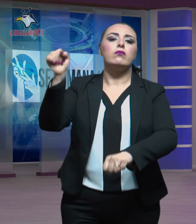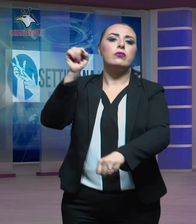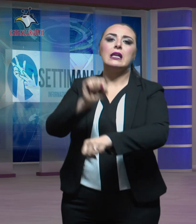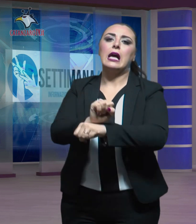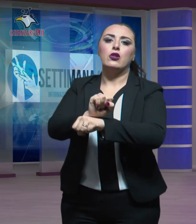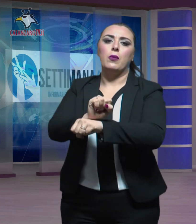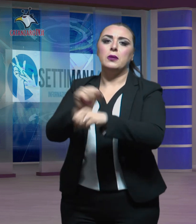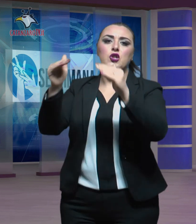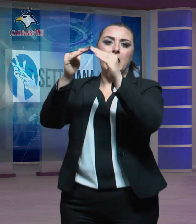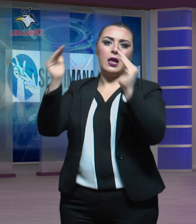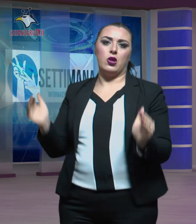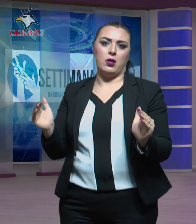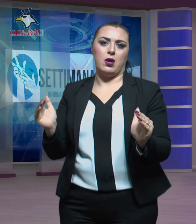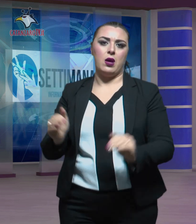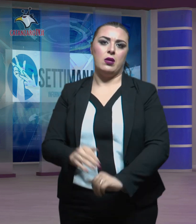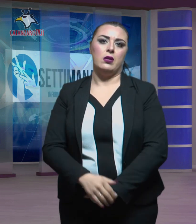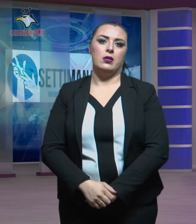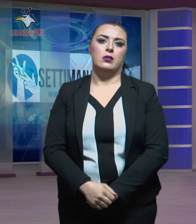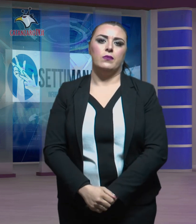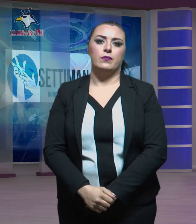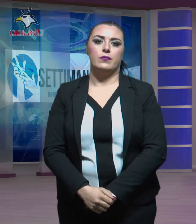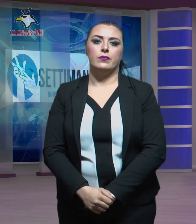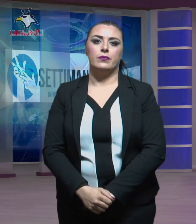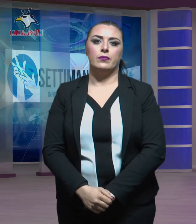scattati gli arresti domiciliari.